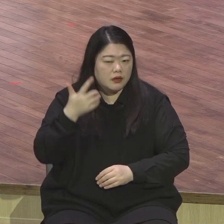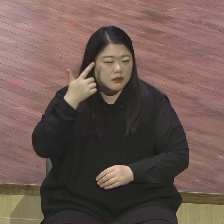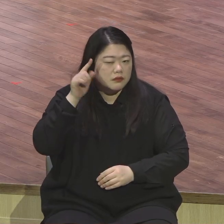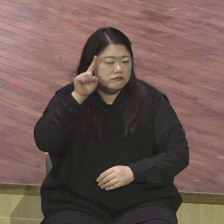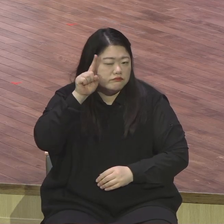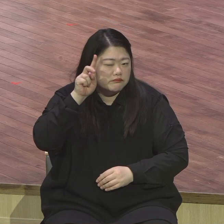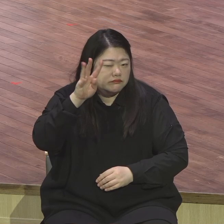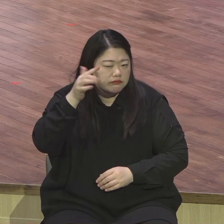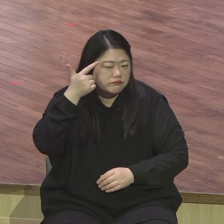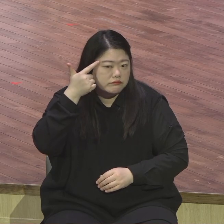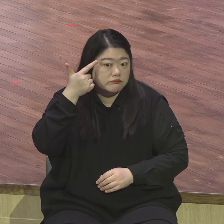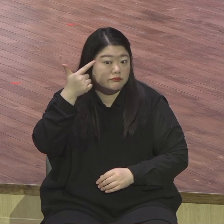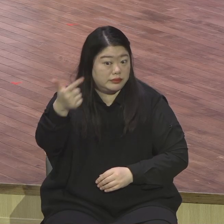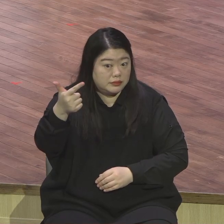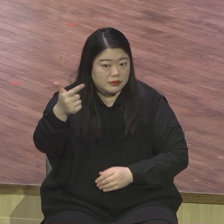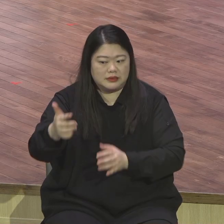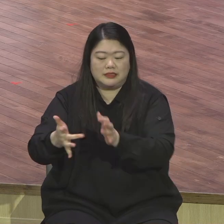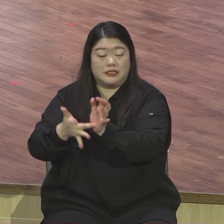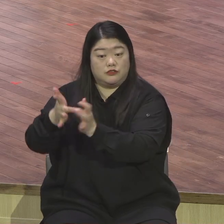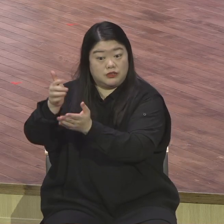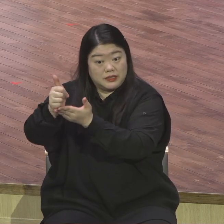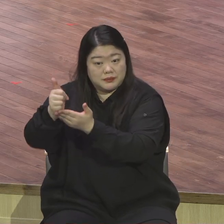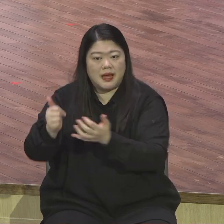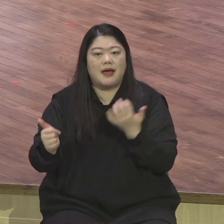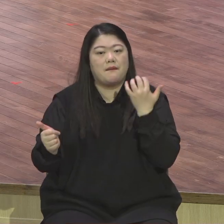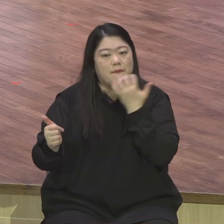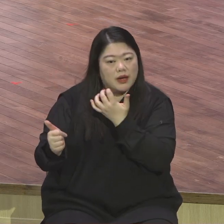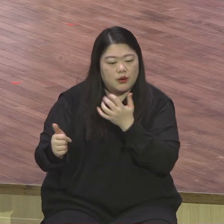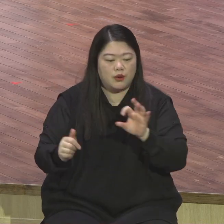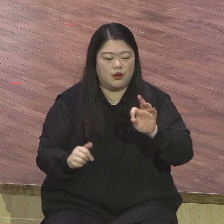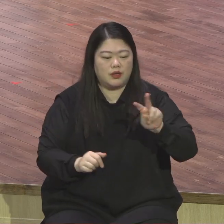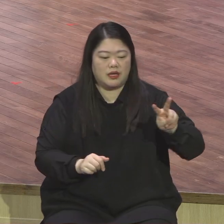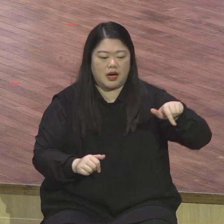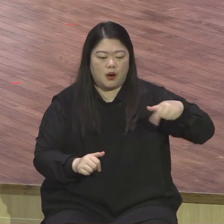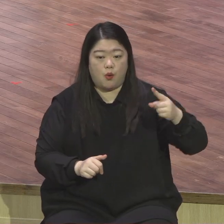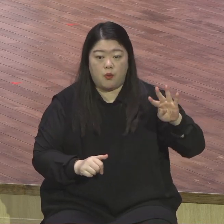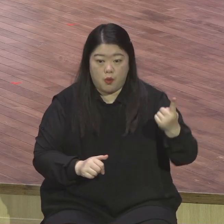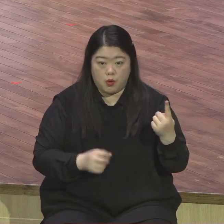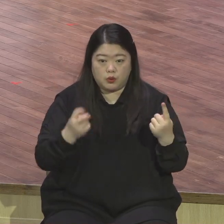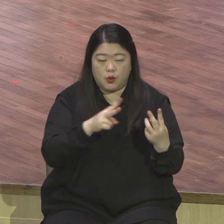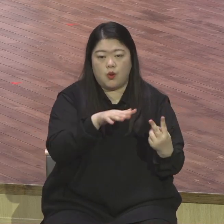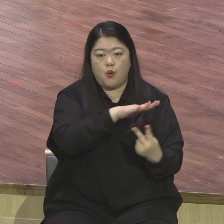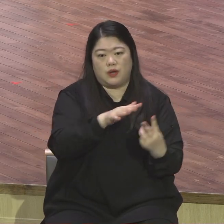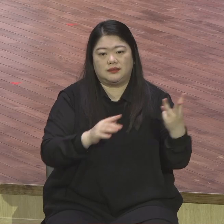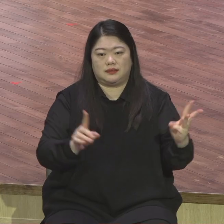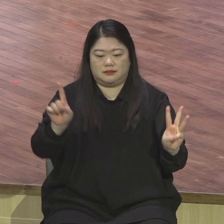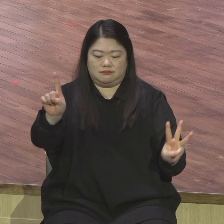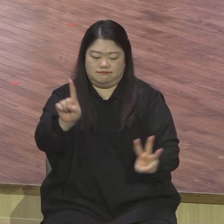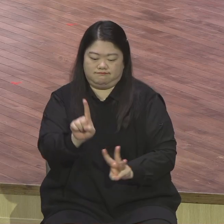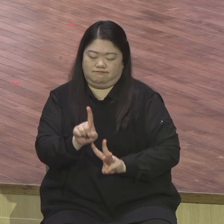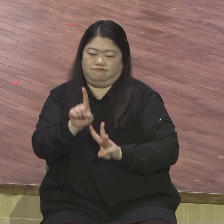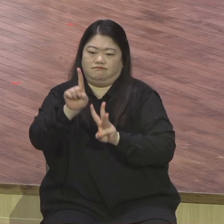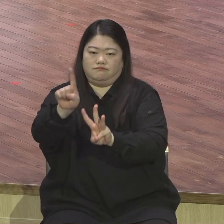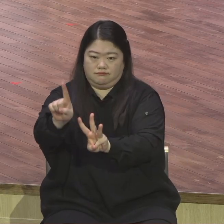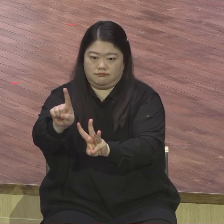베드로와 야고보와 그 형제 요한을 데리시고 따로 높은 산에 올라가셨더니 그들 앞에서